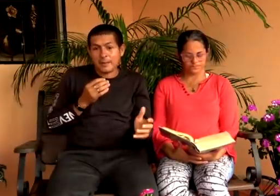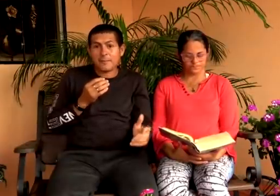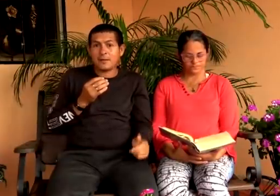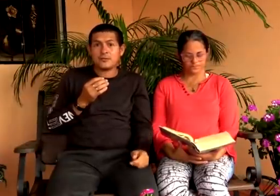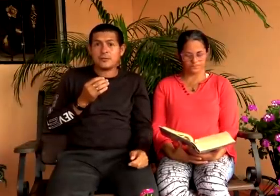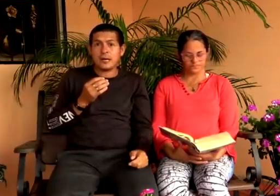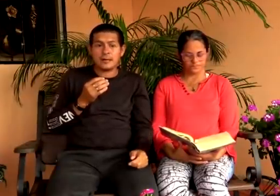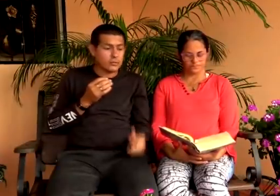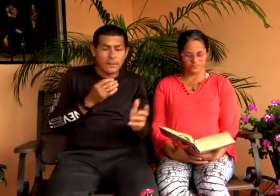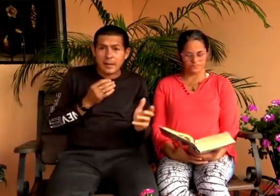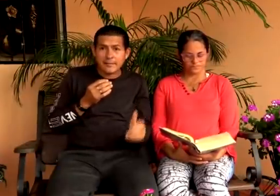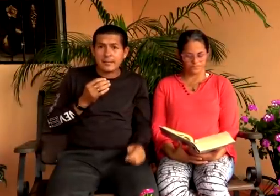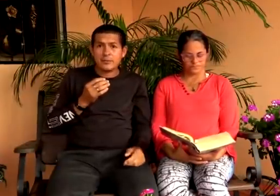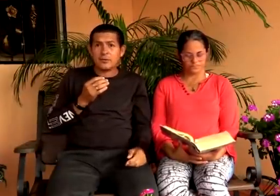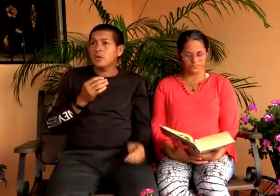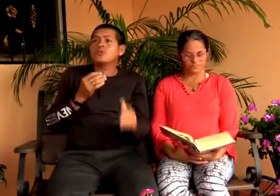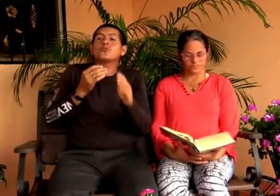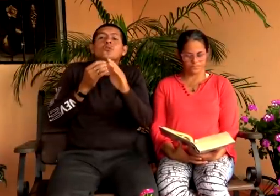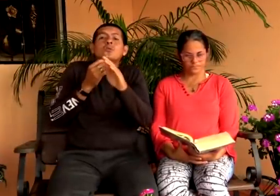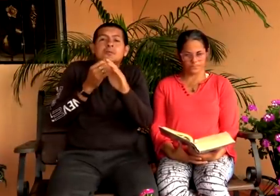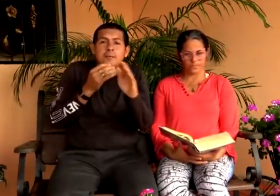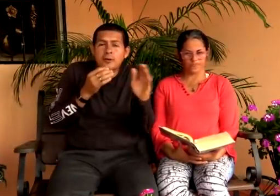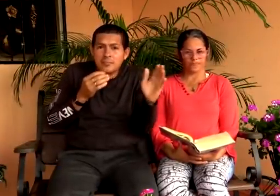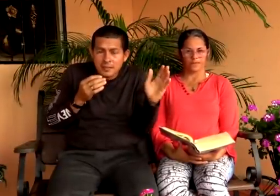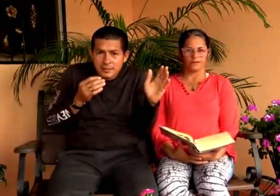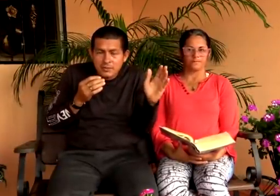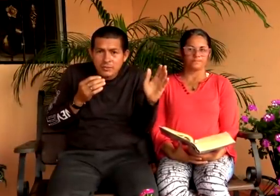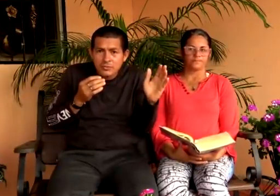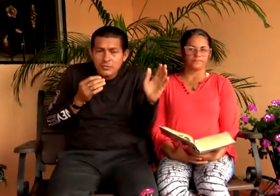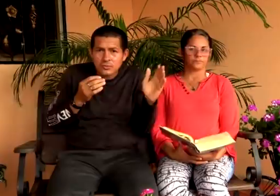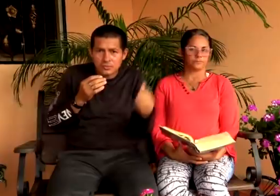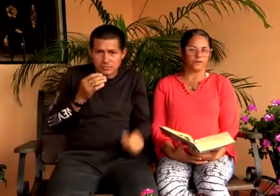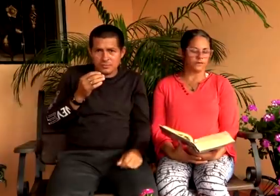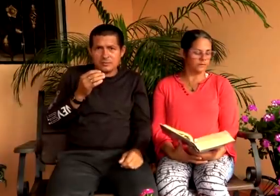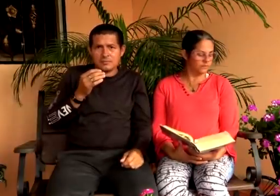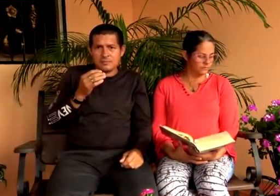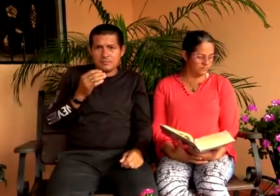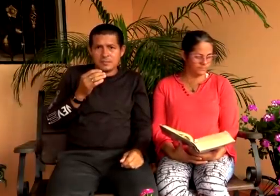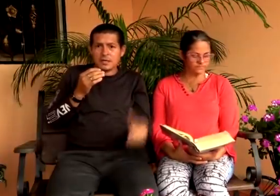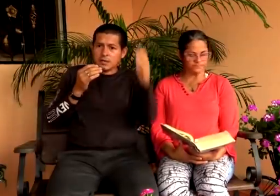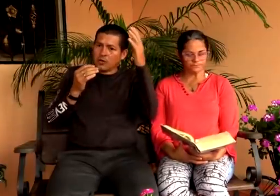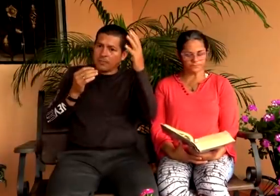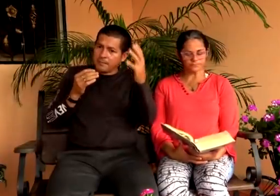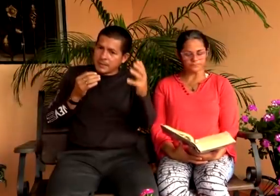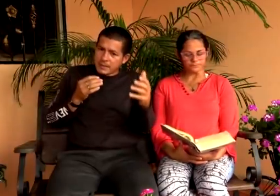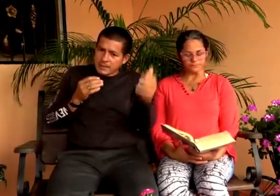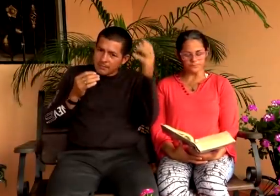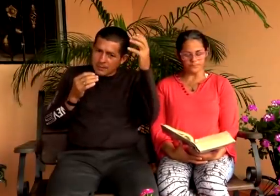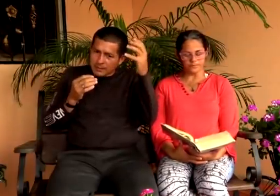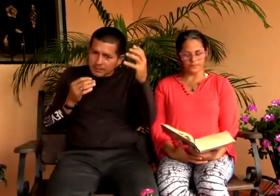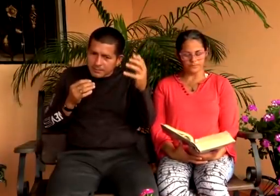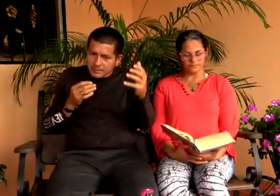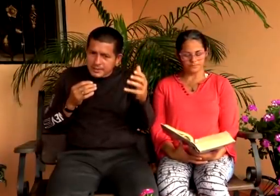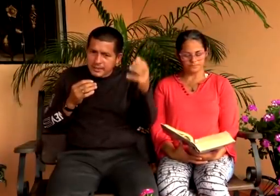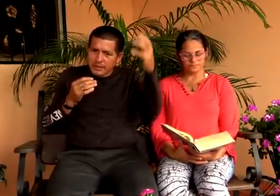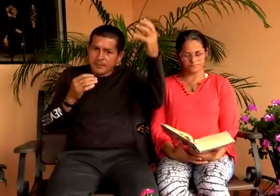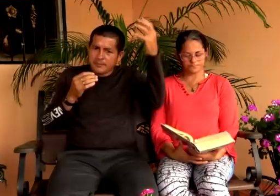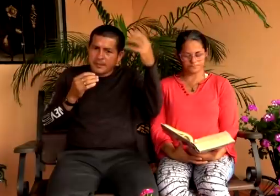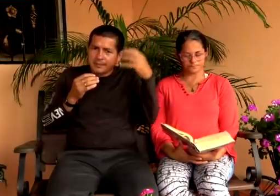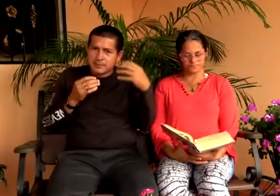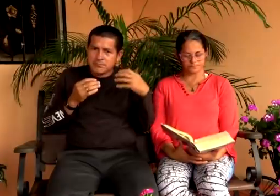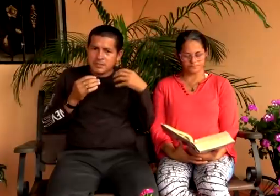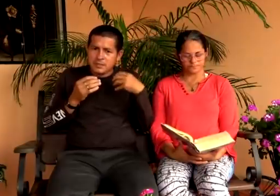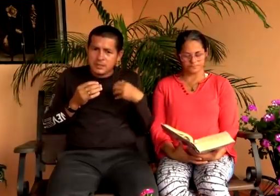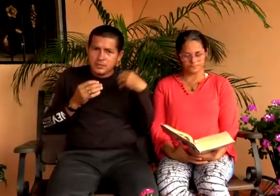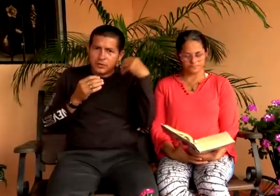Para reflexionar, eso es palabra de Dios. No lo estamos inventando nosotros. Quien coma mi carne beba mi sangre